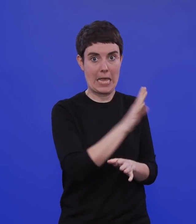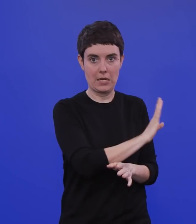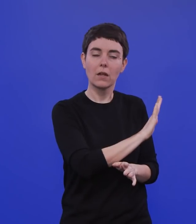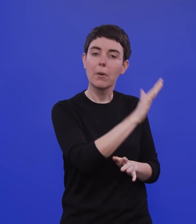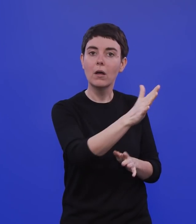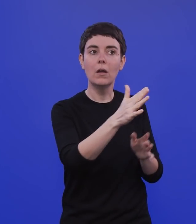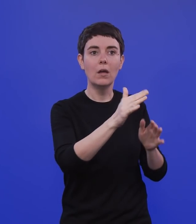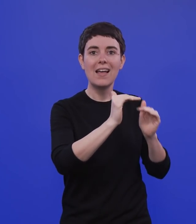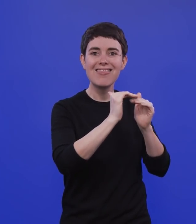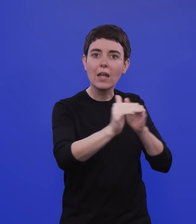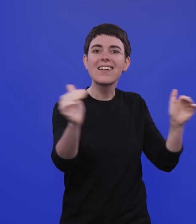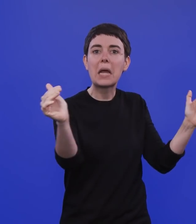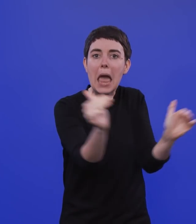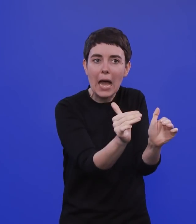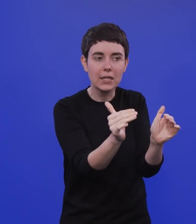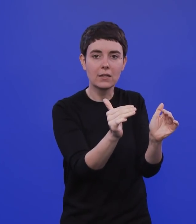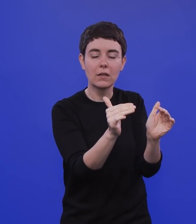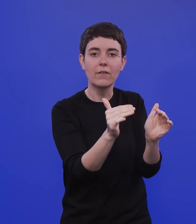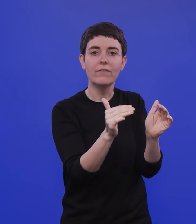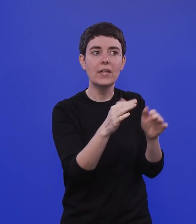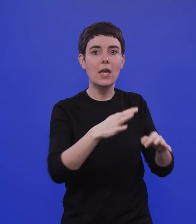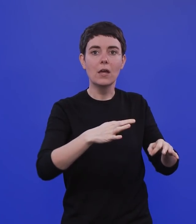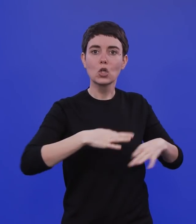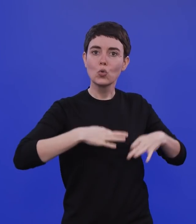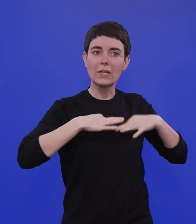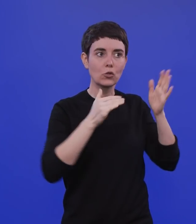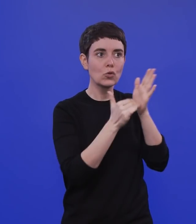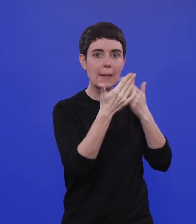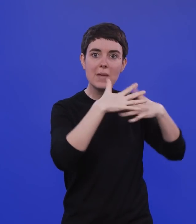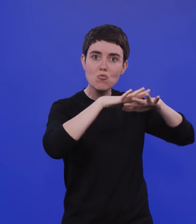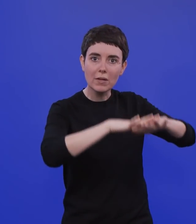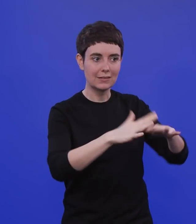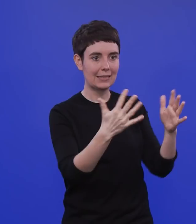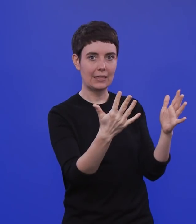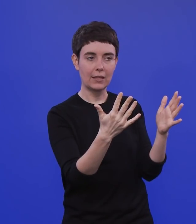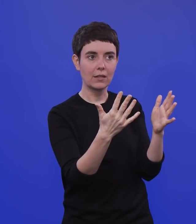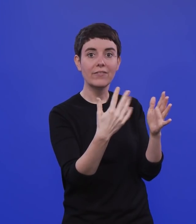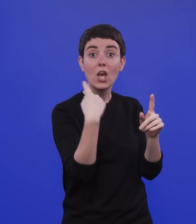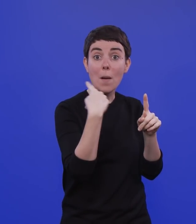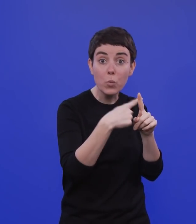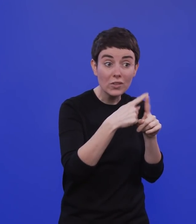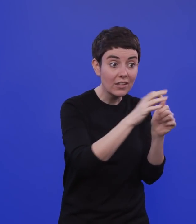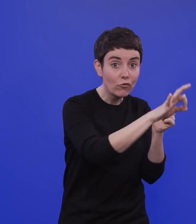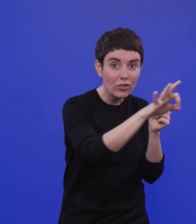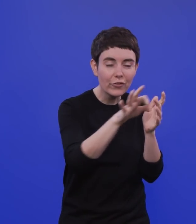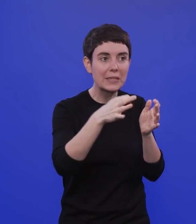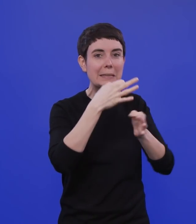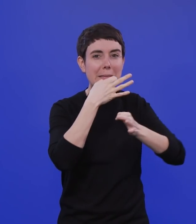Systeme haben, wo man sich also vornehmen kann, große Zahlen der positiven zu sequenzieren, zu testen. Alleine deshalb, weil die